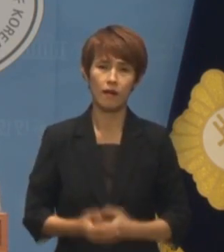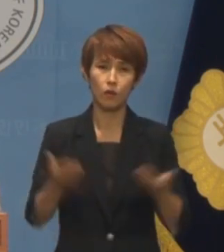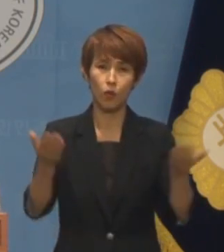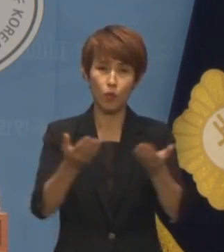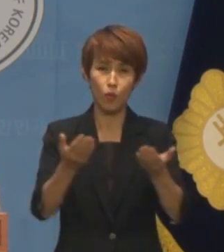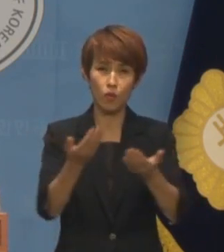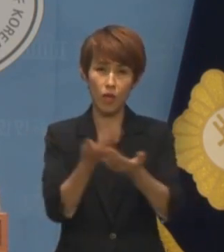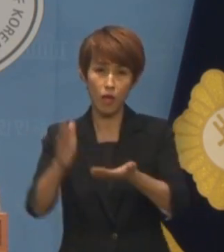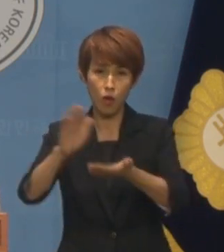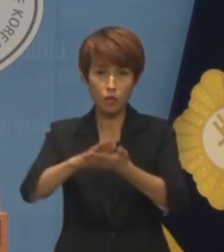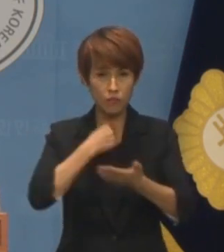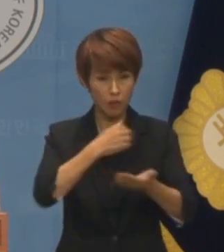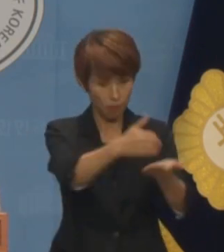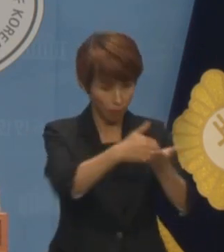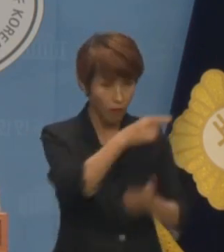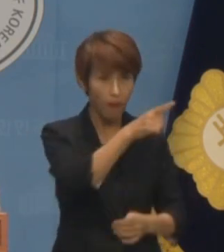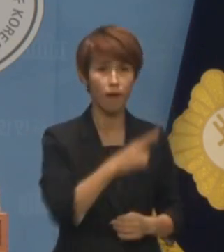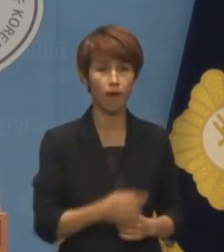노동개혁하겠다면서요